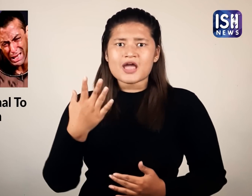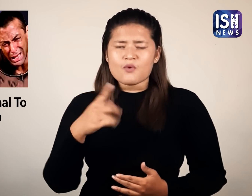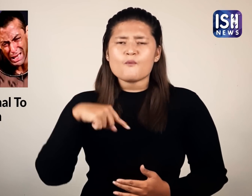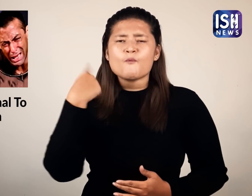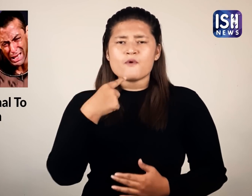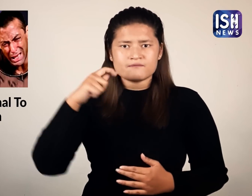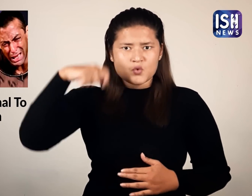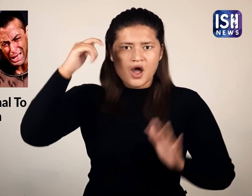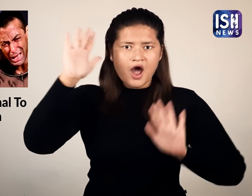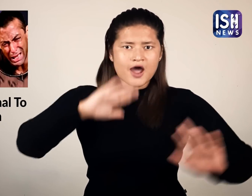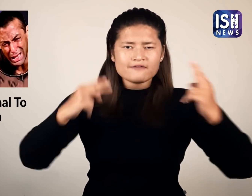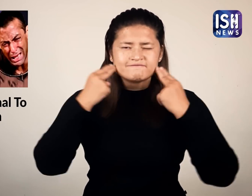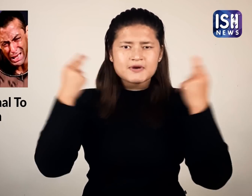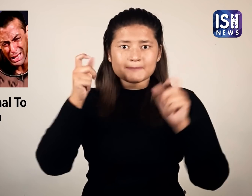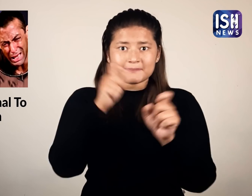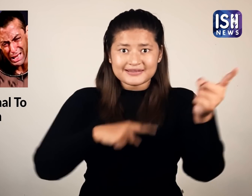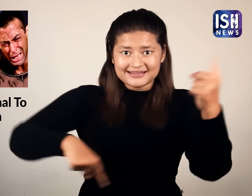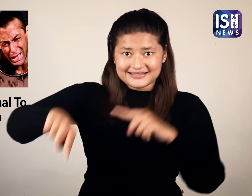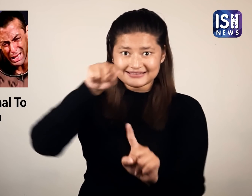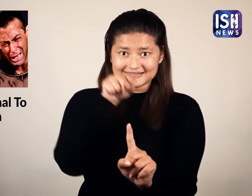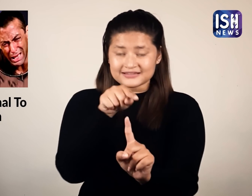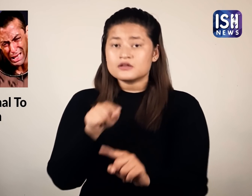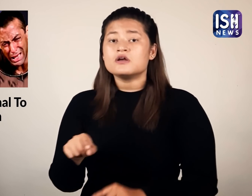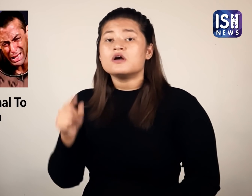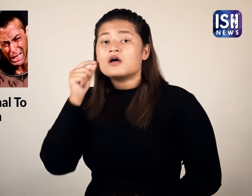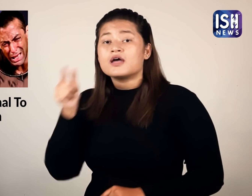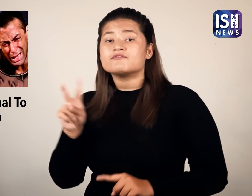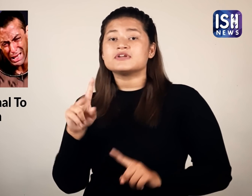स्क्रीनिंग के लिए विकी ने कई हस्तियों को आमंत्रित किया था